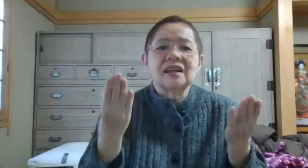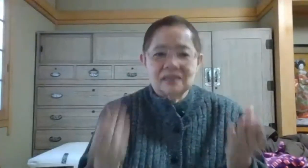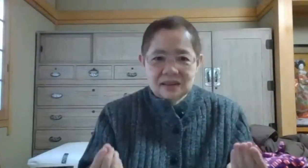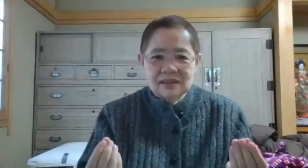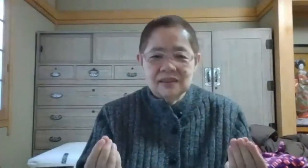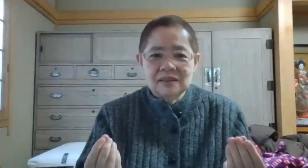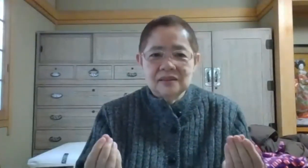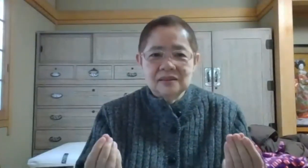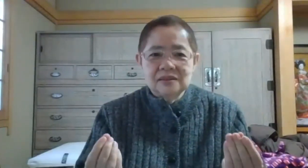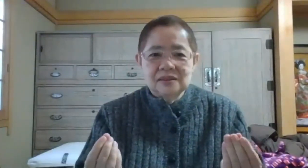いうことがよく分かった。